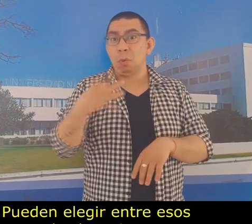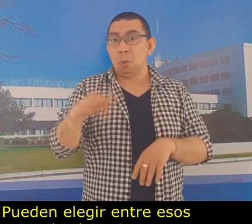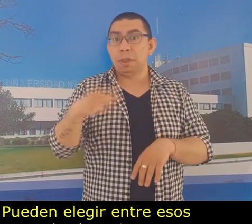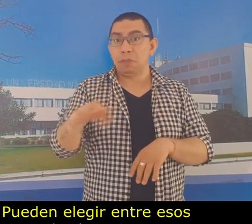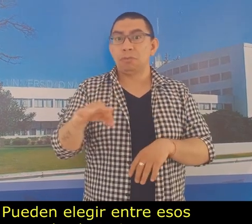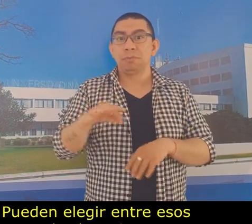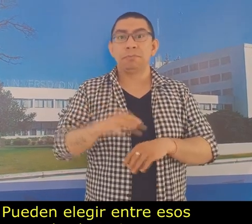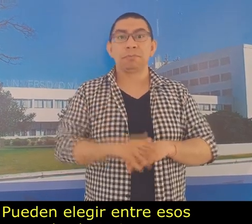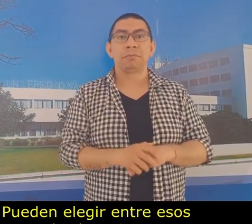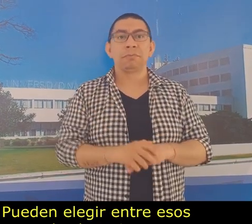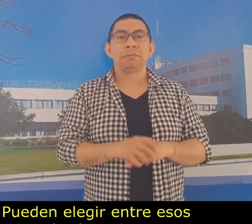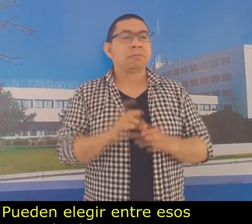esos dos horarios,